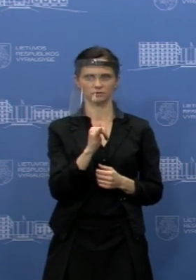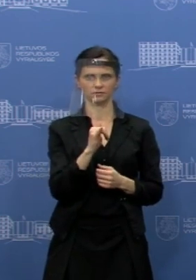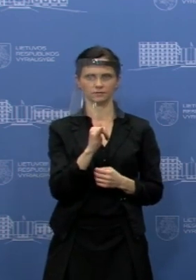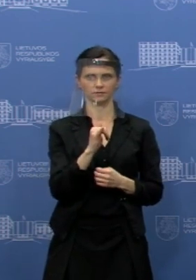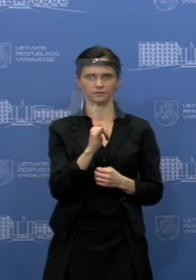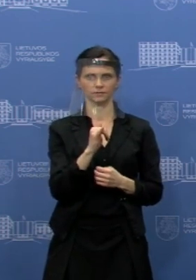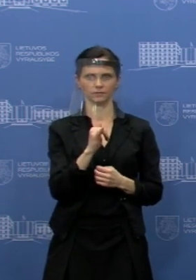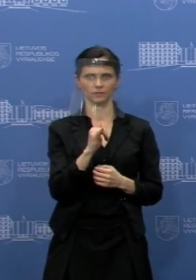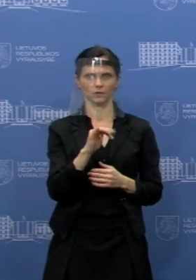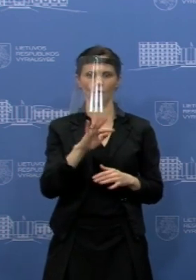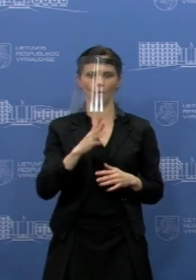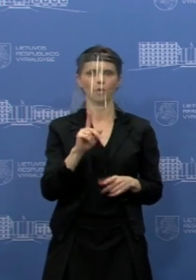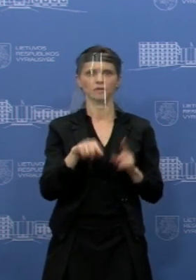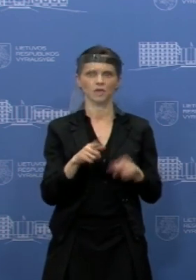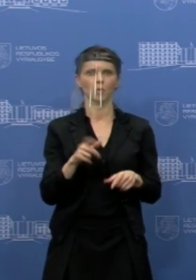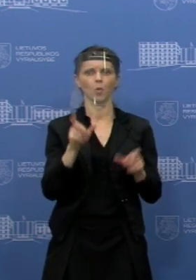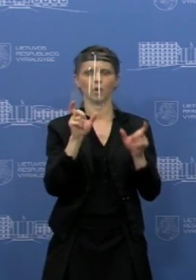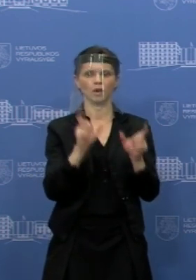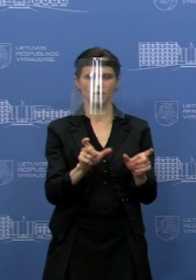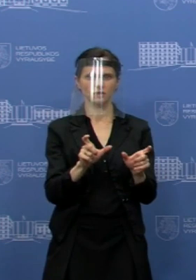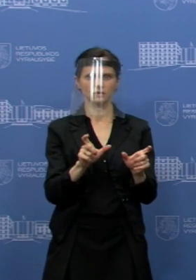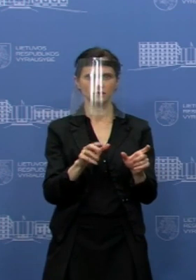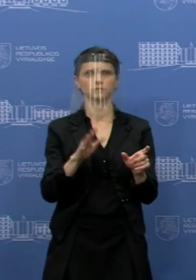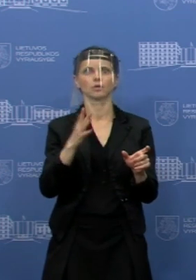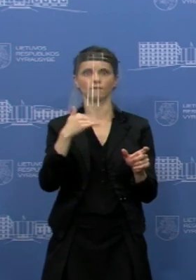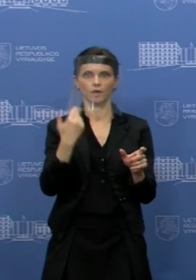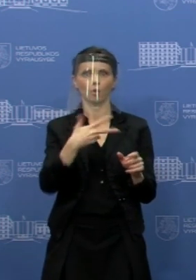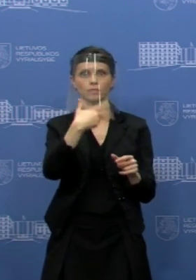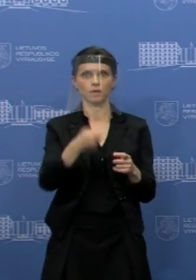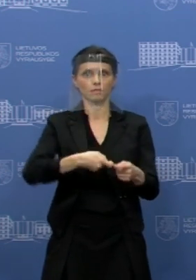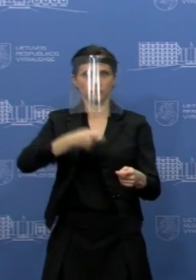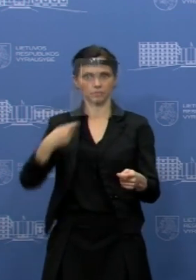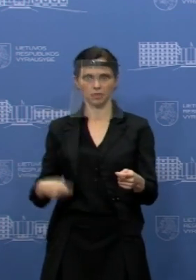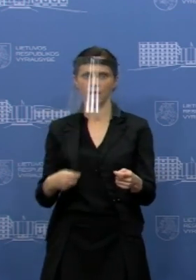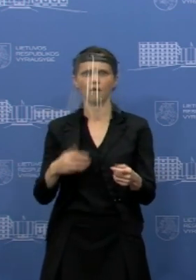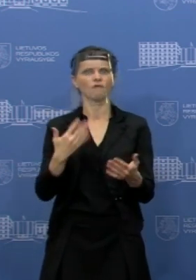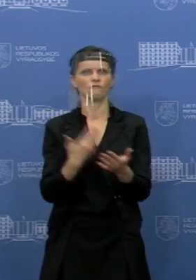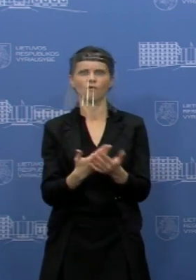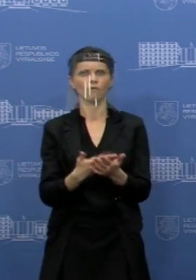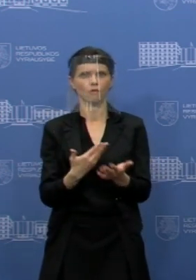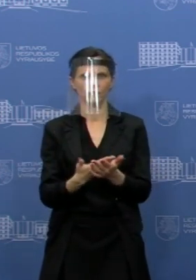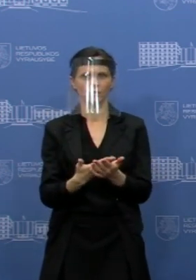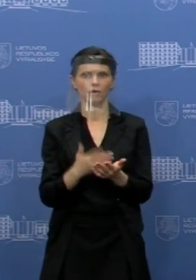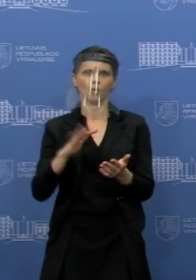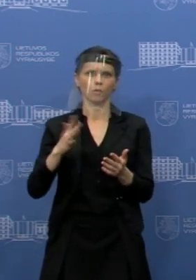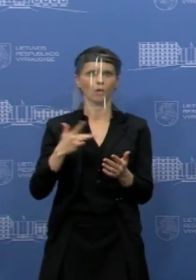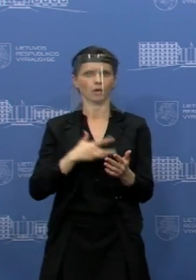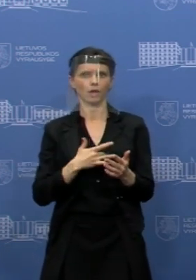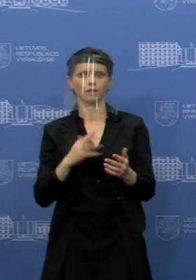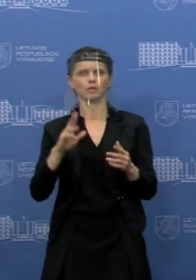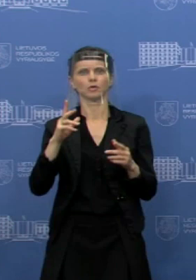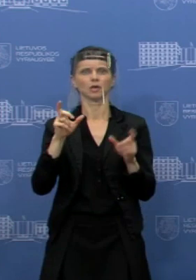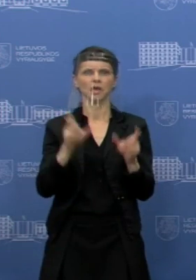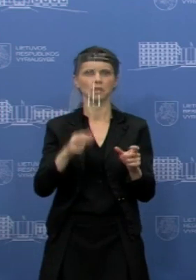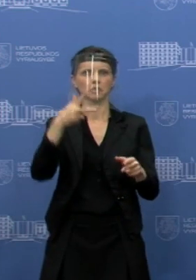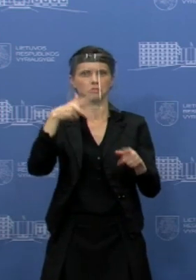dėl ko būtų pratestas karantinas po trijų savaičių ir, na, galbūt yra kažkokas irgi riba, kažkokas tikslas užsibriežtas, kada jisai galėtų